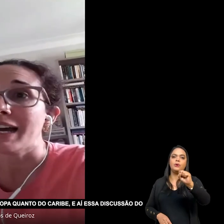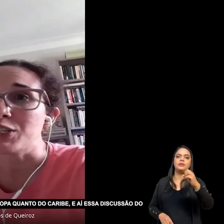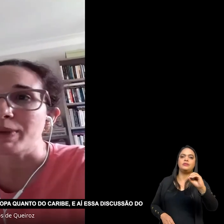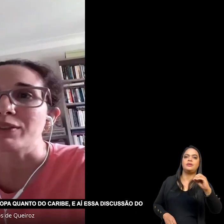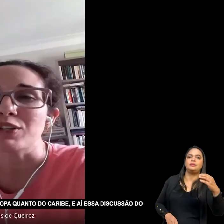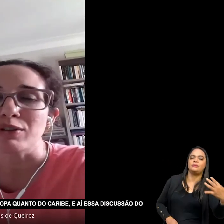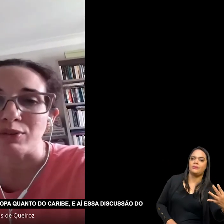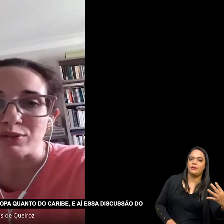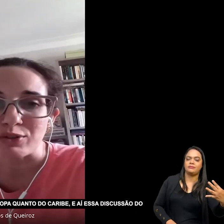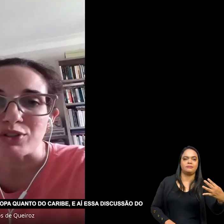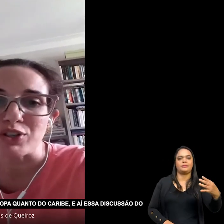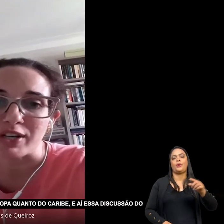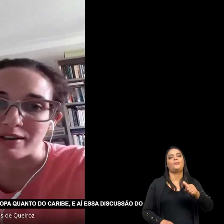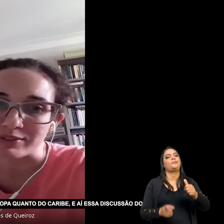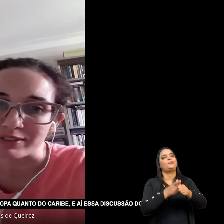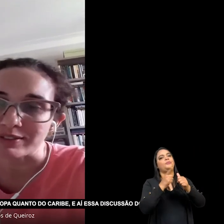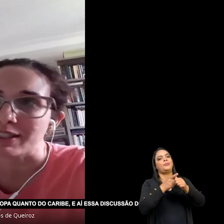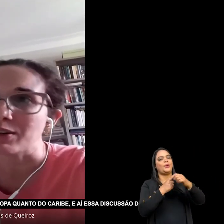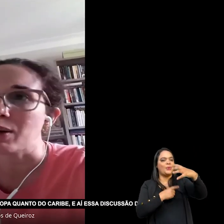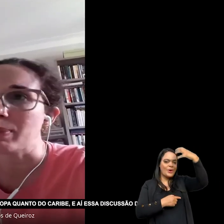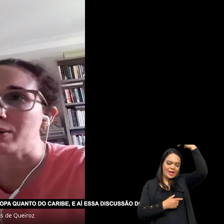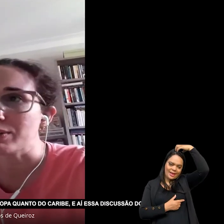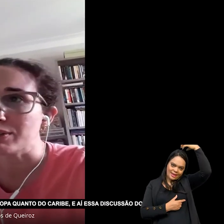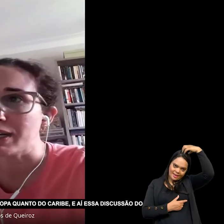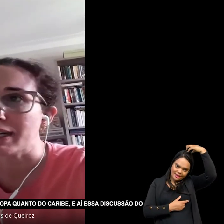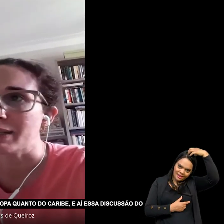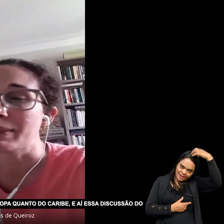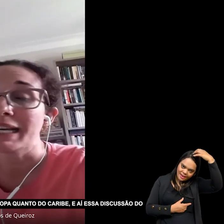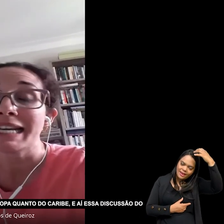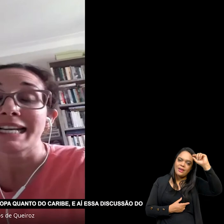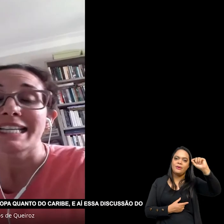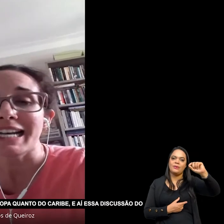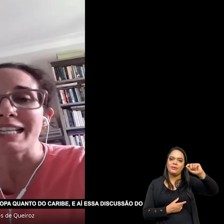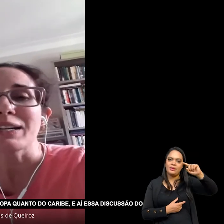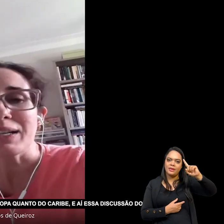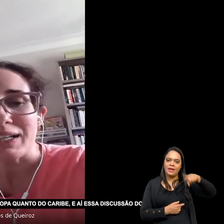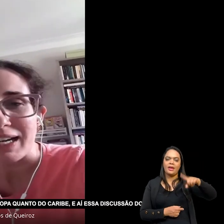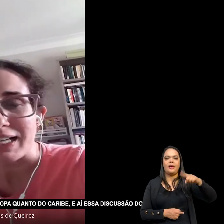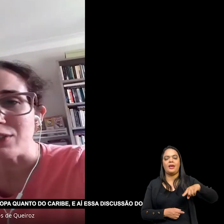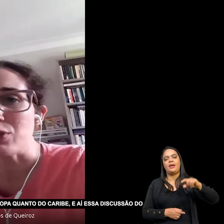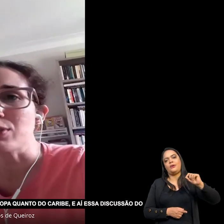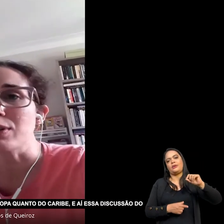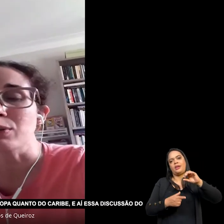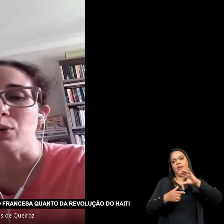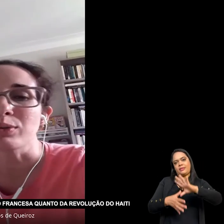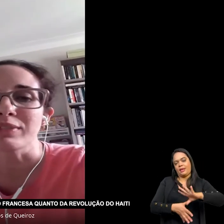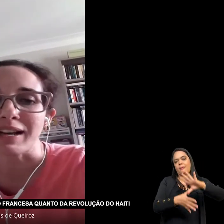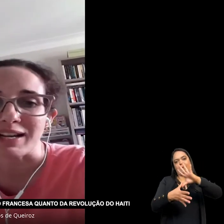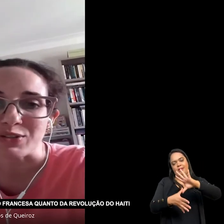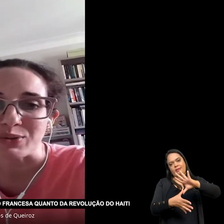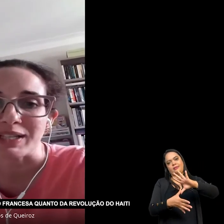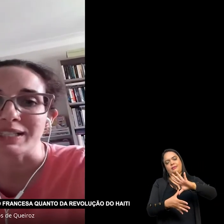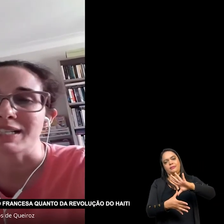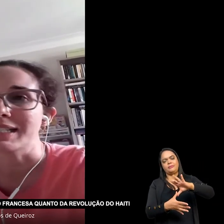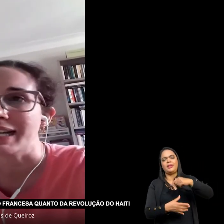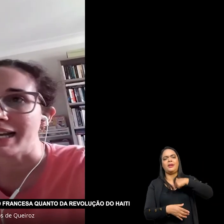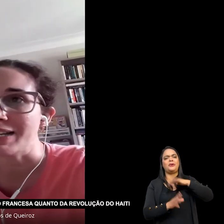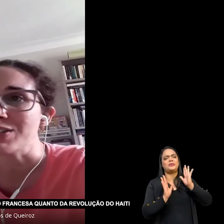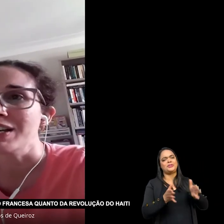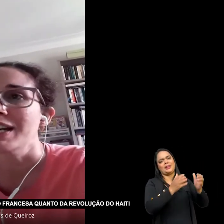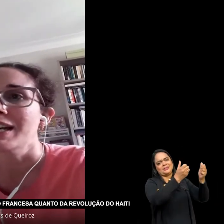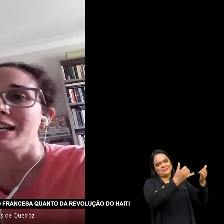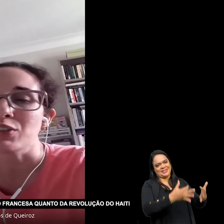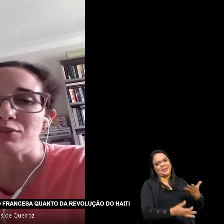A respeito das revoluções Que chegavam Tanto da Europa Quanto do Caribe E aí Essa discussão Do contágio Das